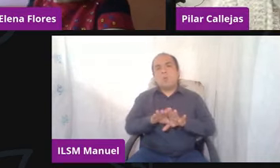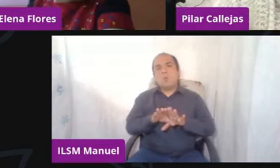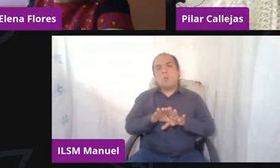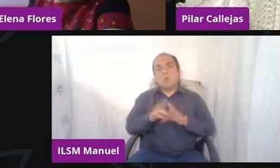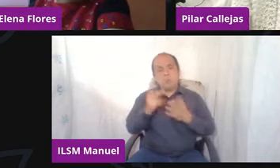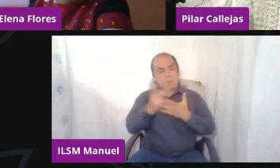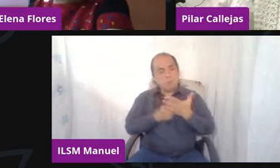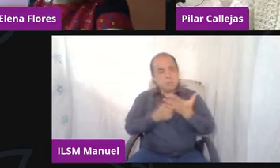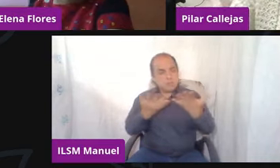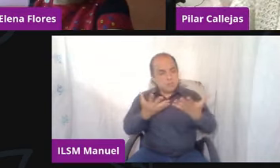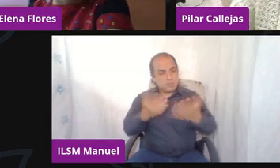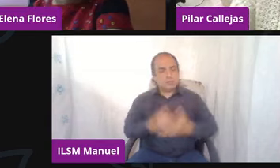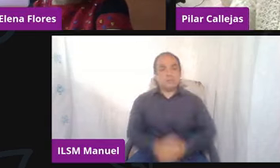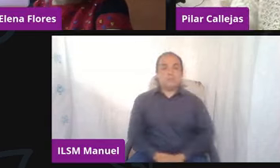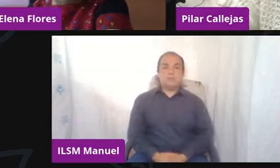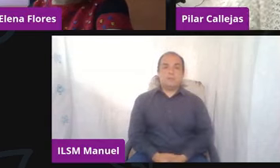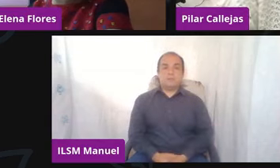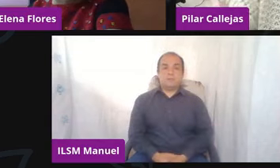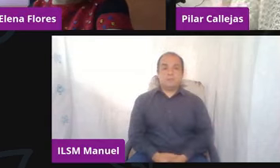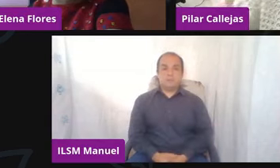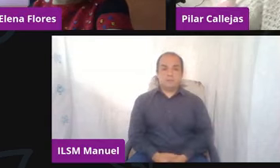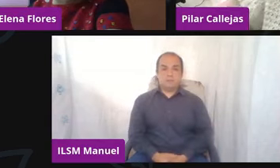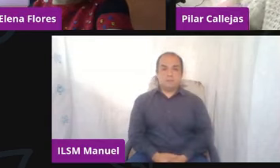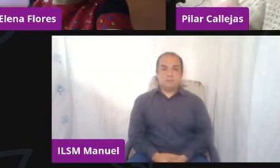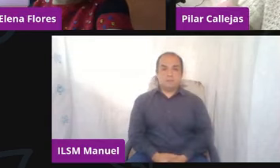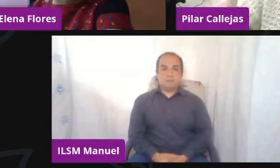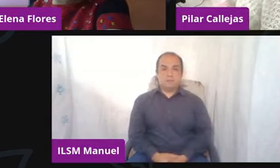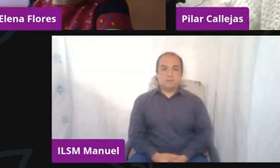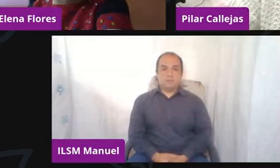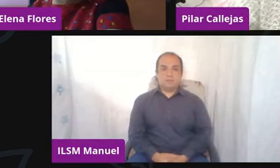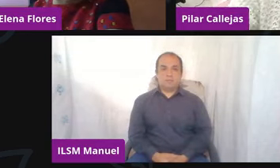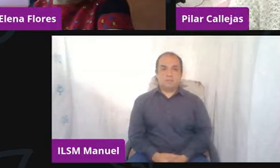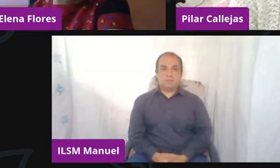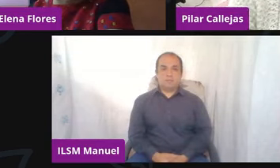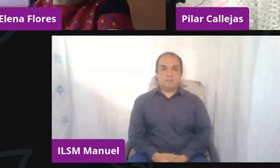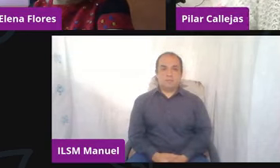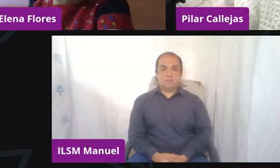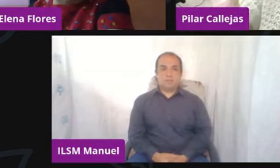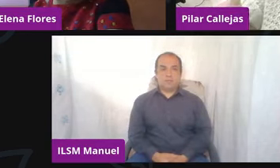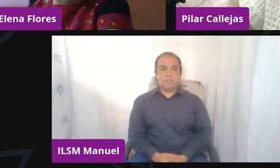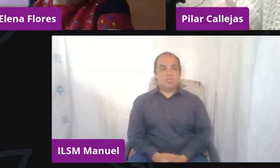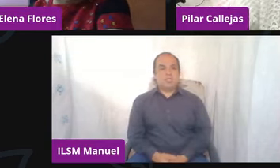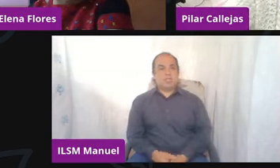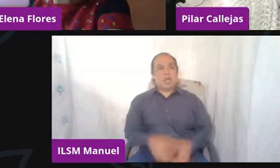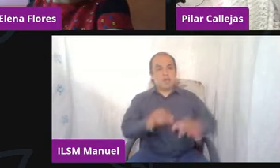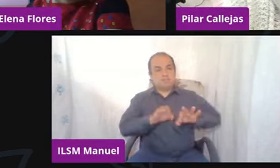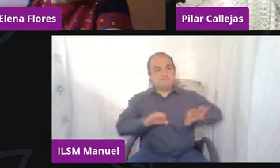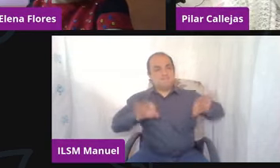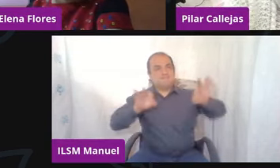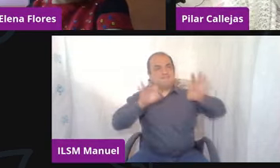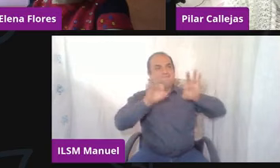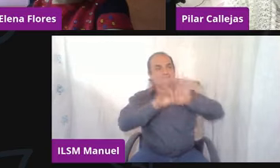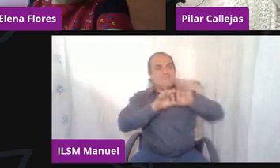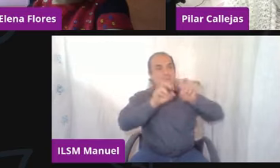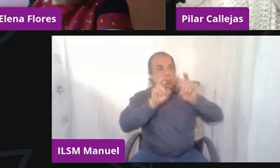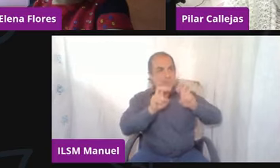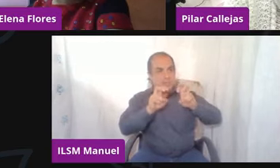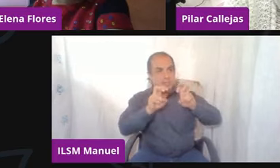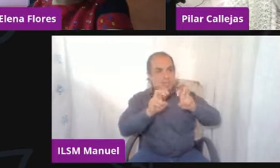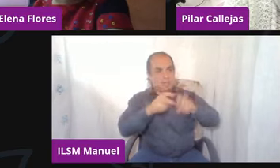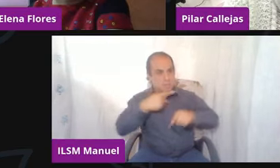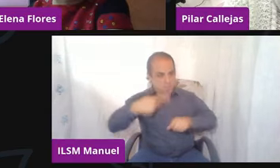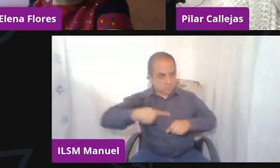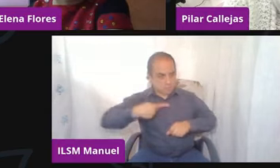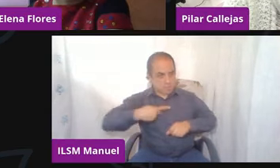Ay, pues sí, tocó un tema bien importante porque ahorita nos vamos a enfrentar a